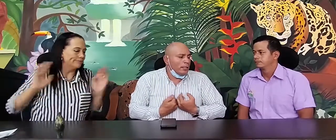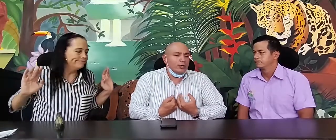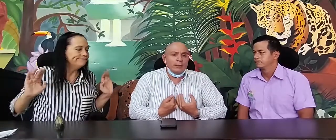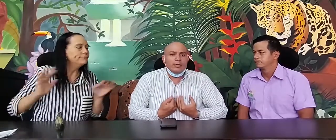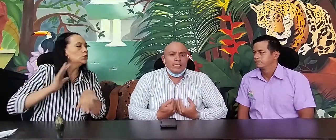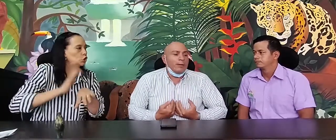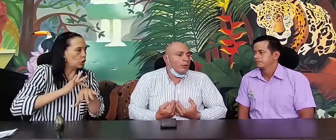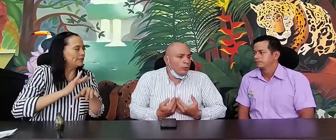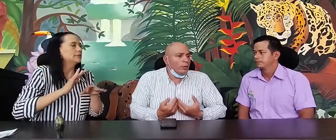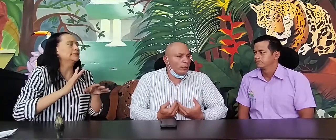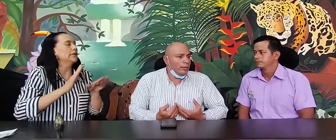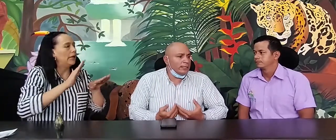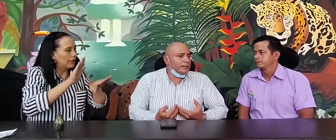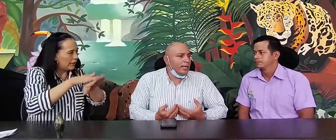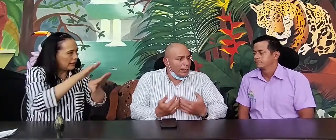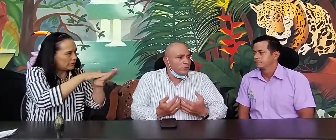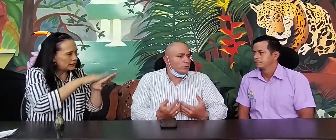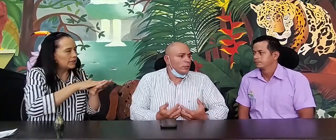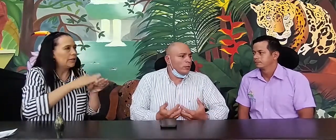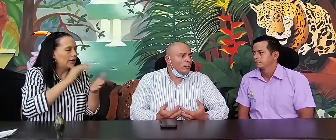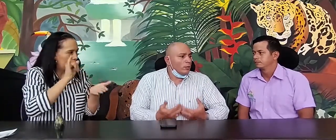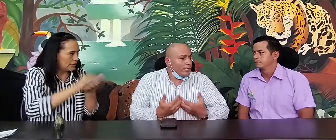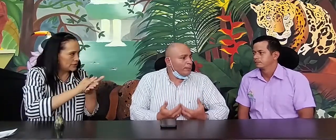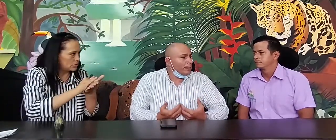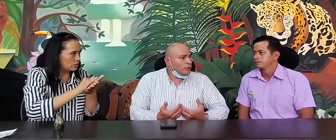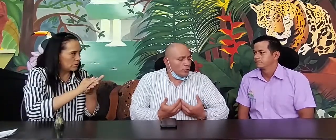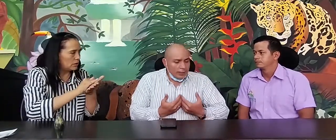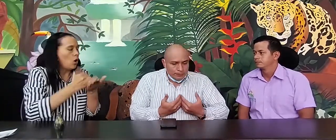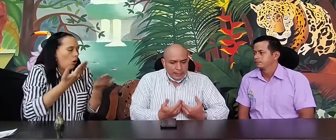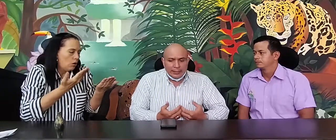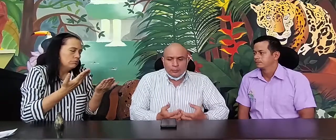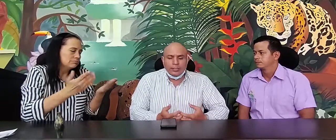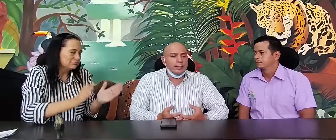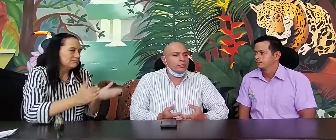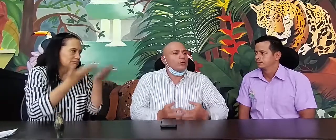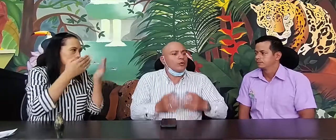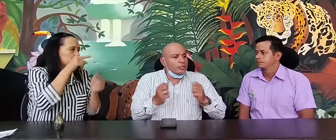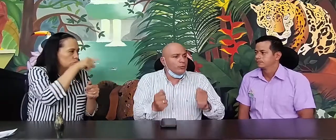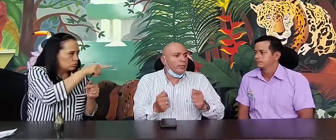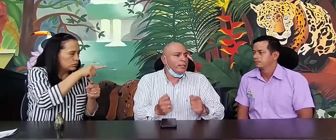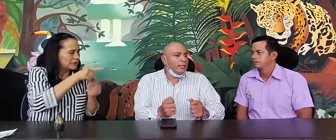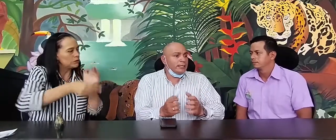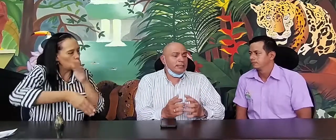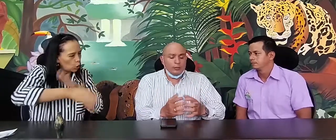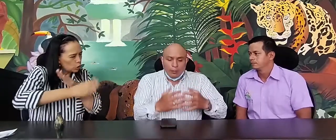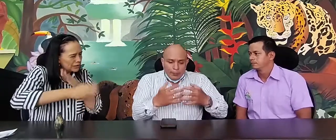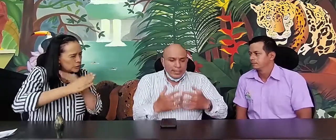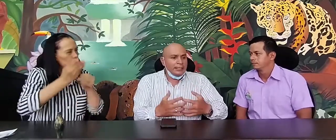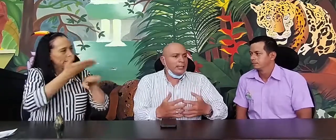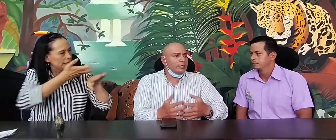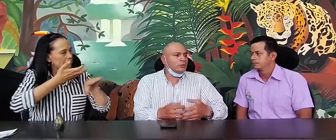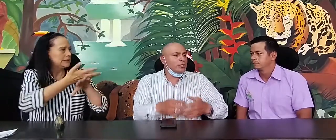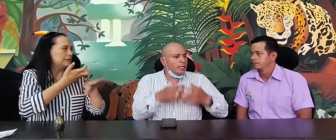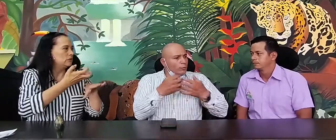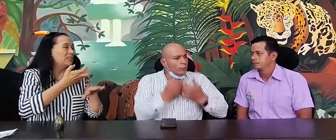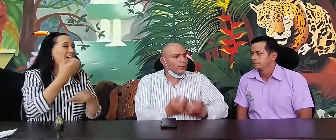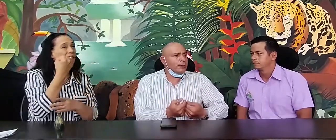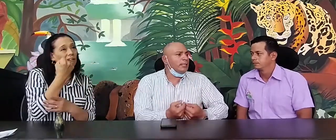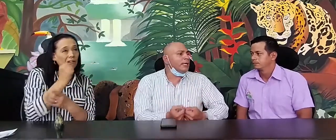Entonces, mi llamado es a eso, o la explicación es para que ustedes continúen, es decir, no pierdan el entusiasmo, no pierdan el